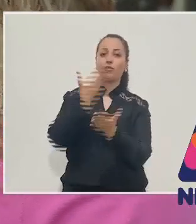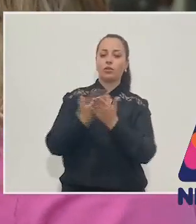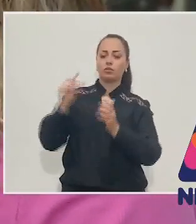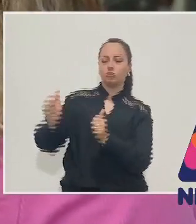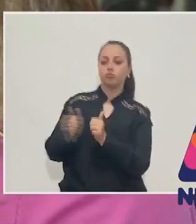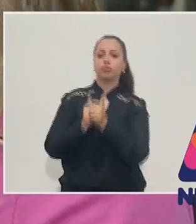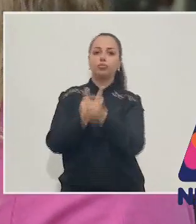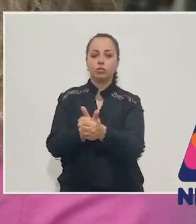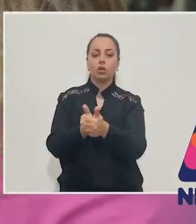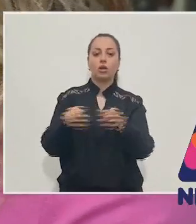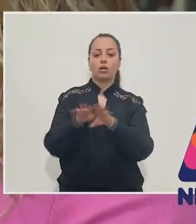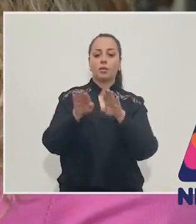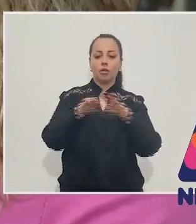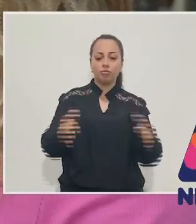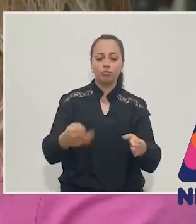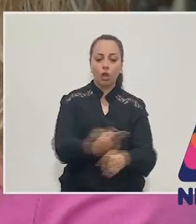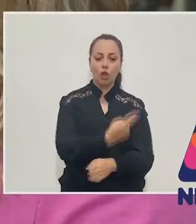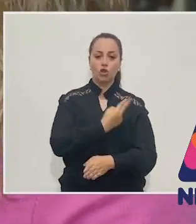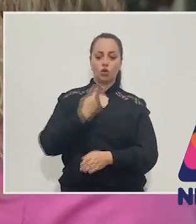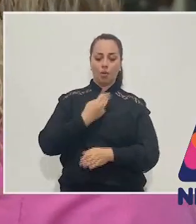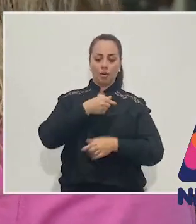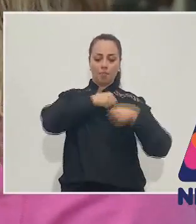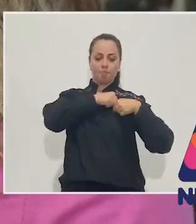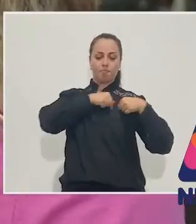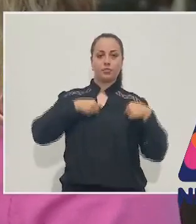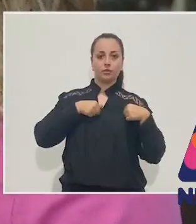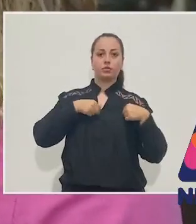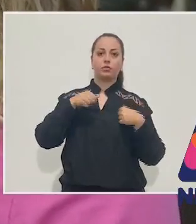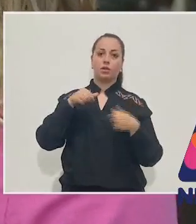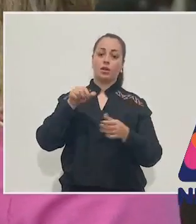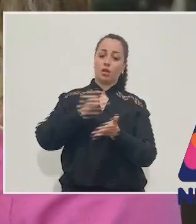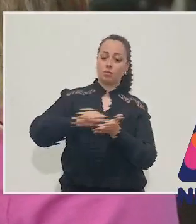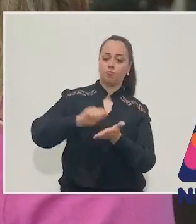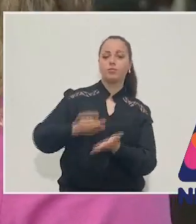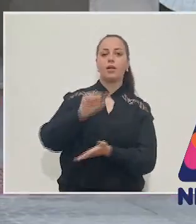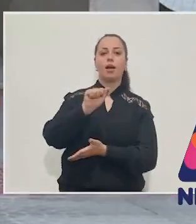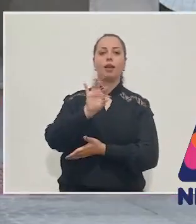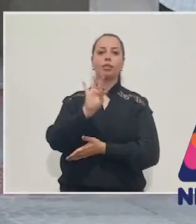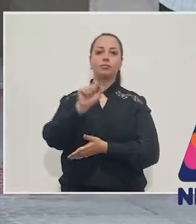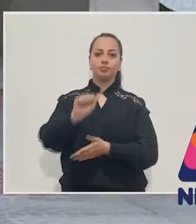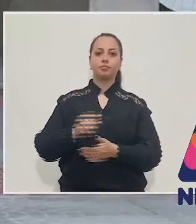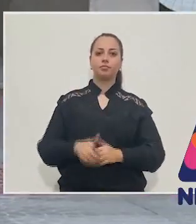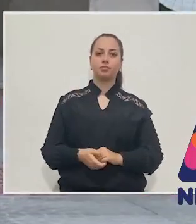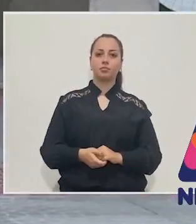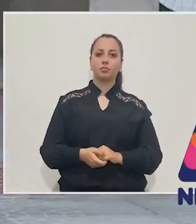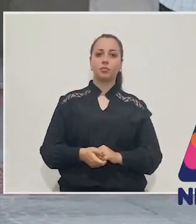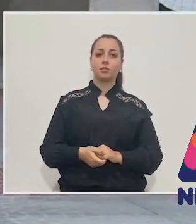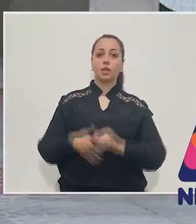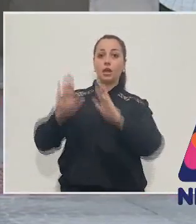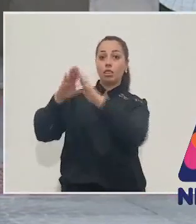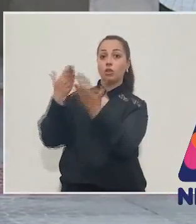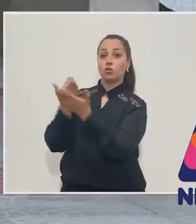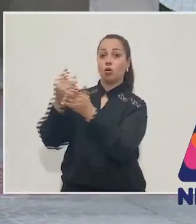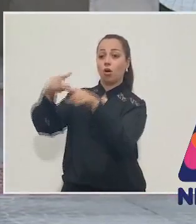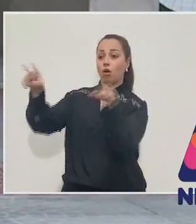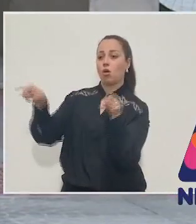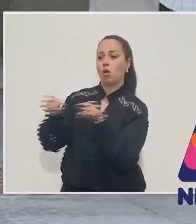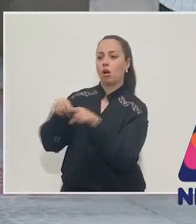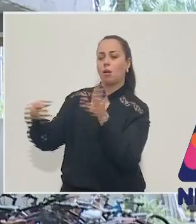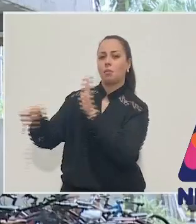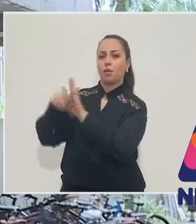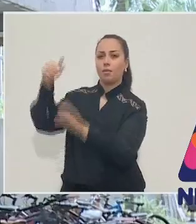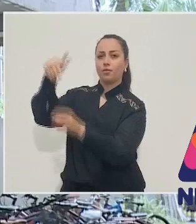identificada com o mesário, constando o seu nome na ata. Nos locais de votação, também terão